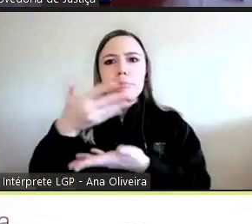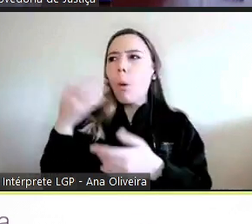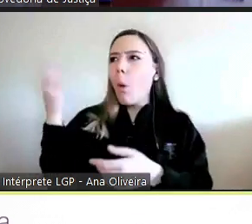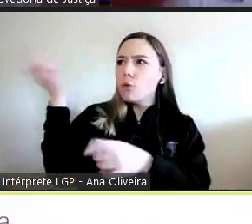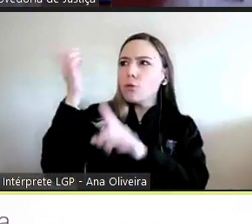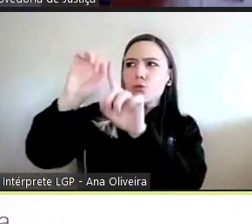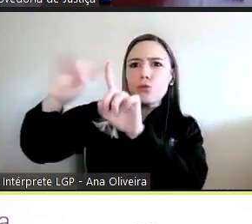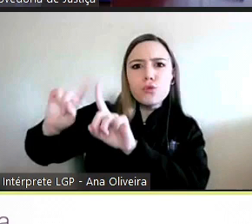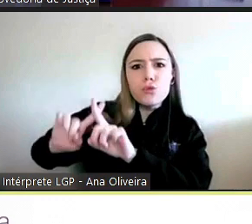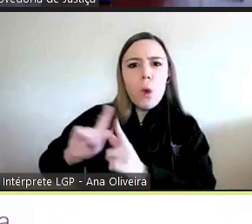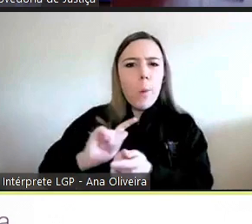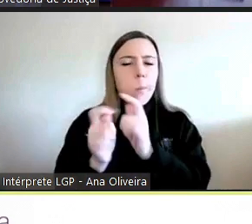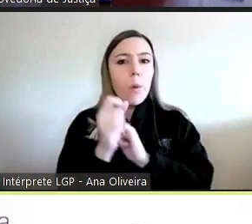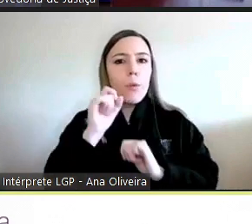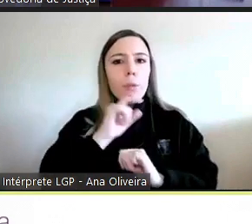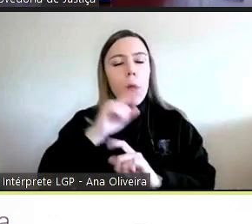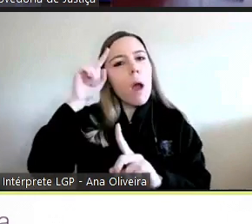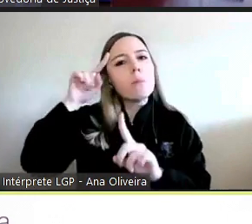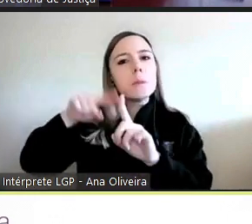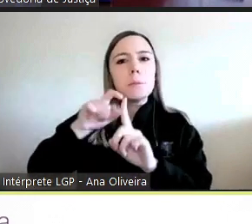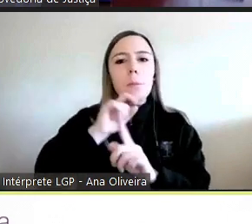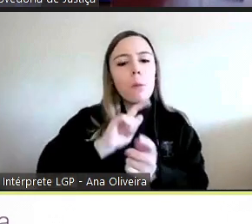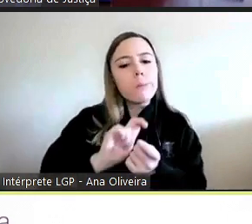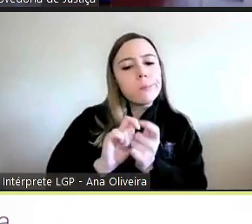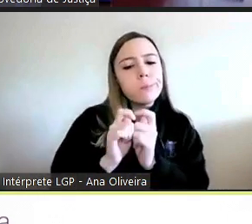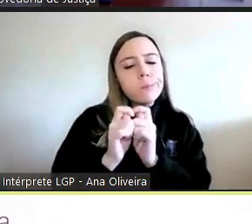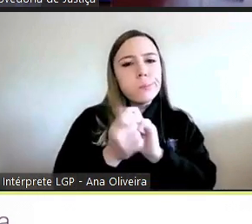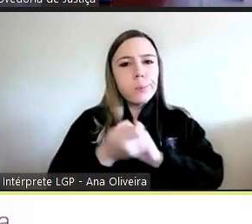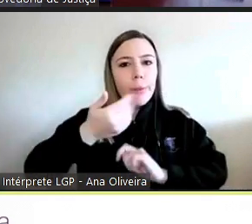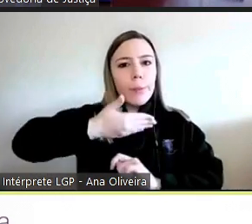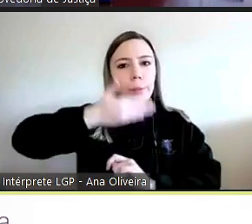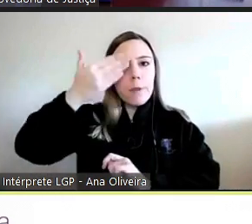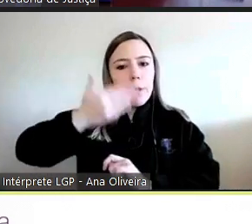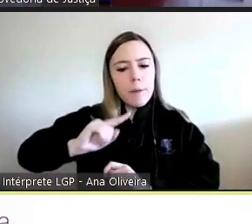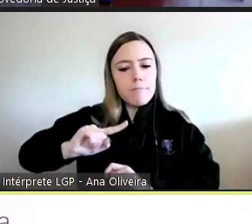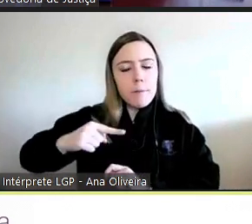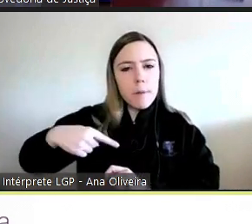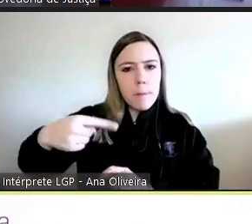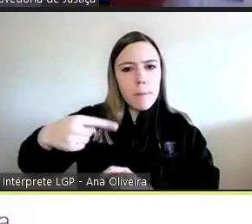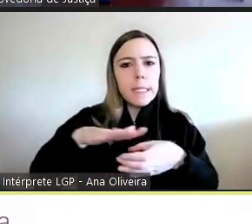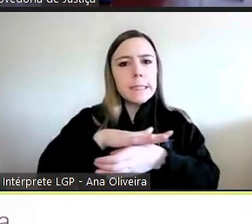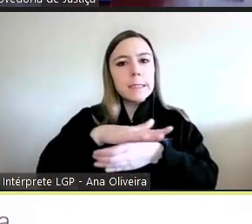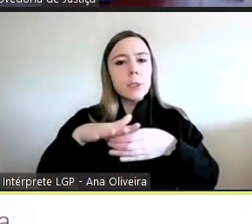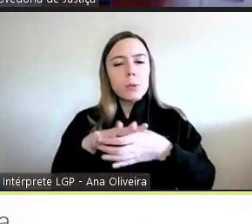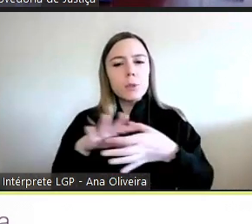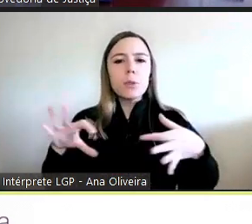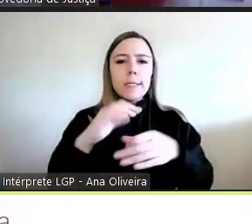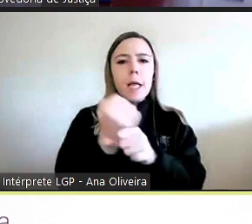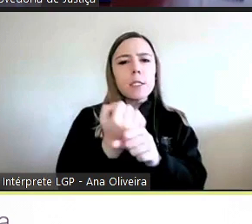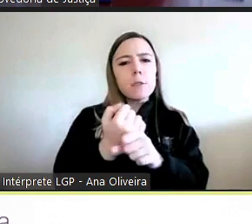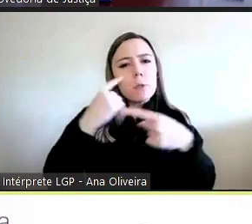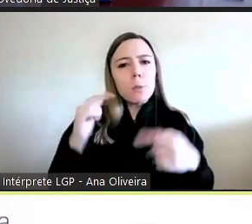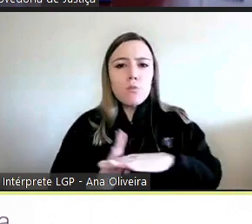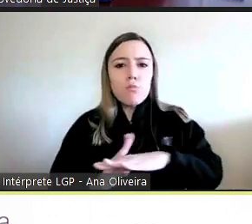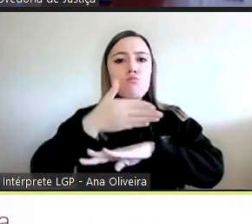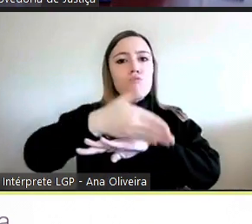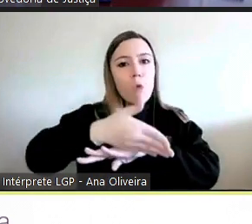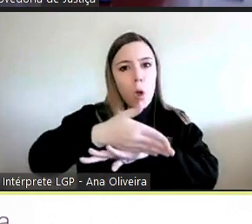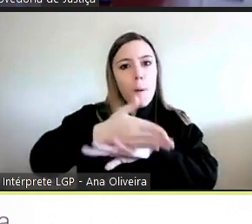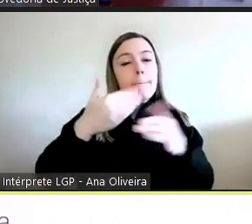permita também uma identificação no dia-a-dia de quais são as situações de acesso aos serviços públicos que implicam